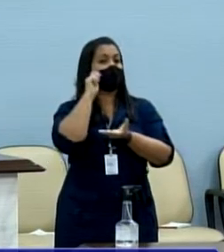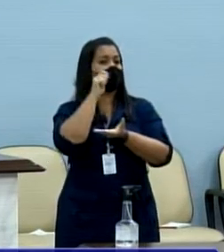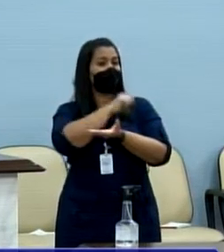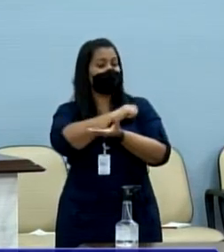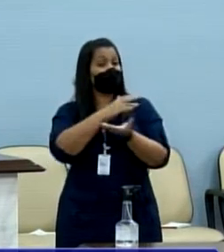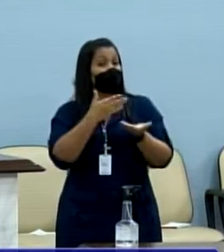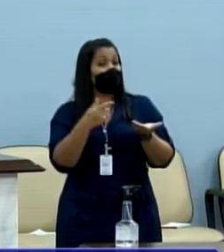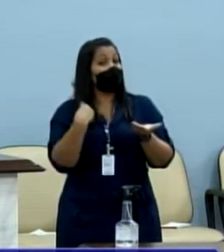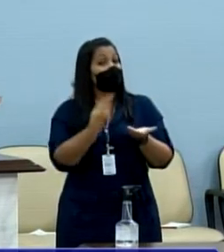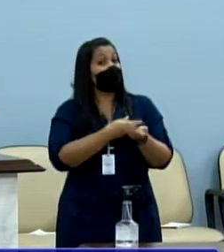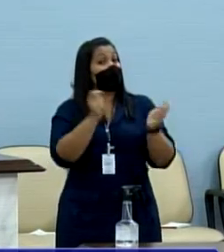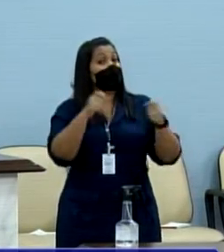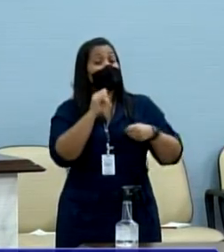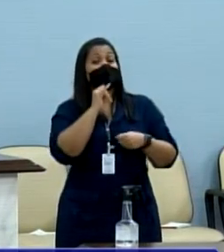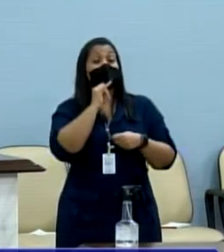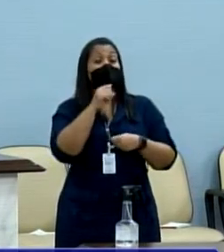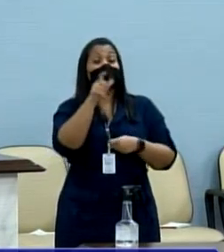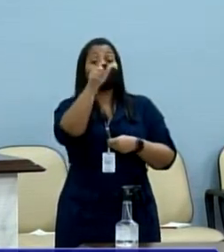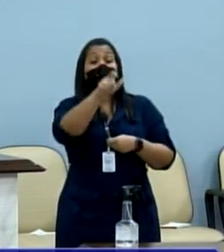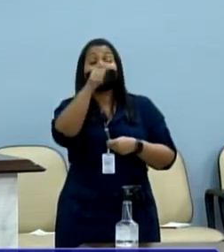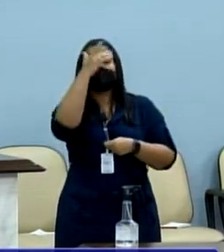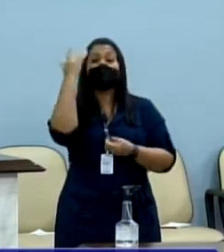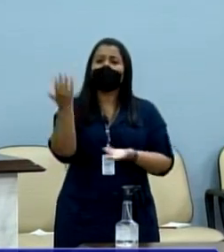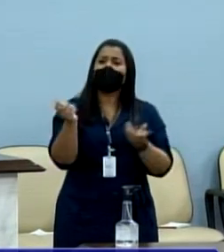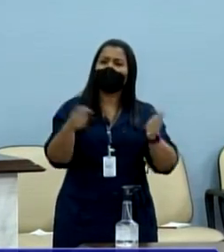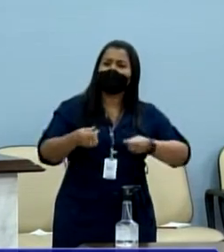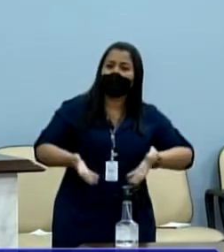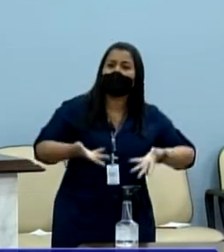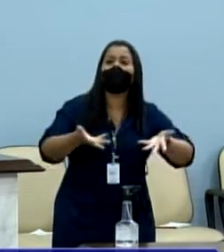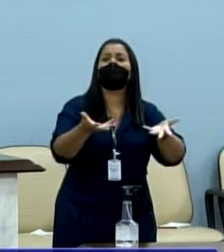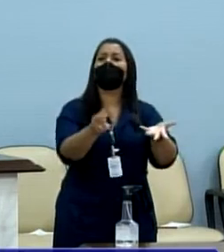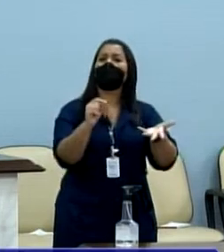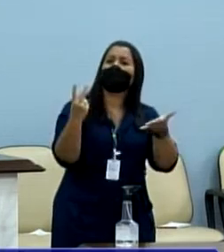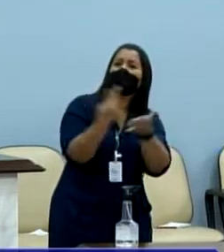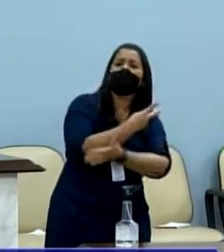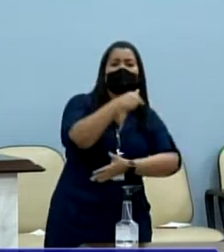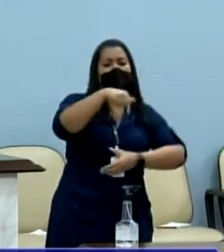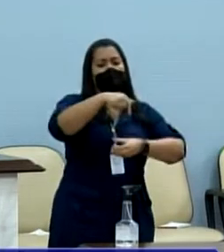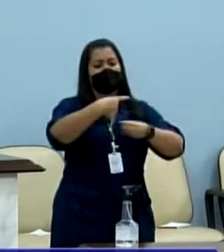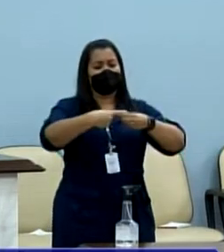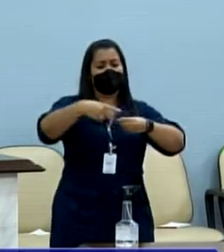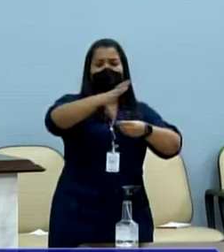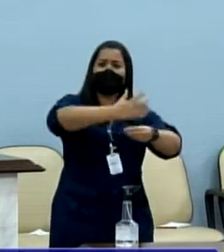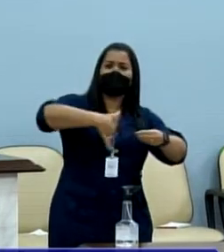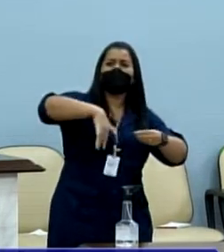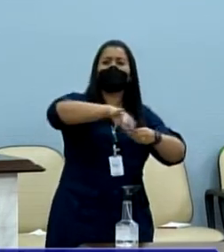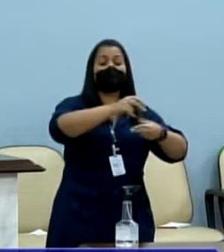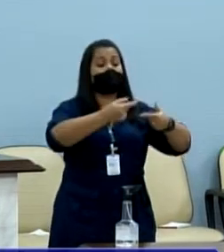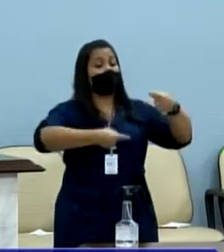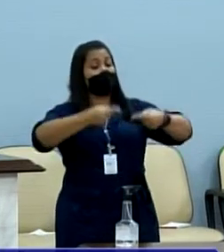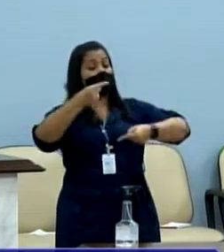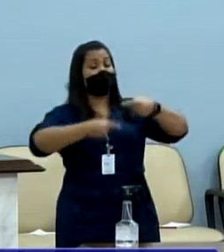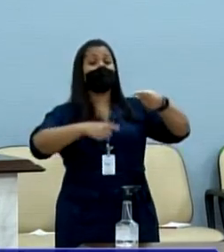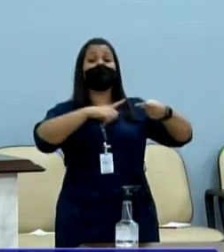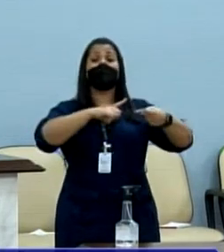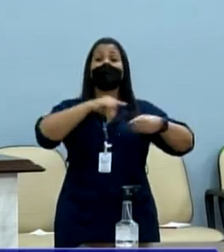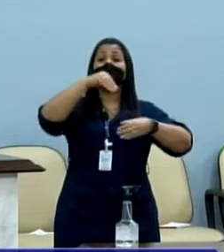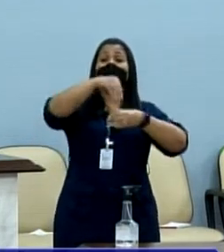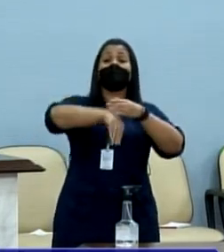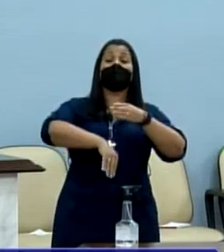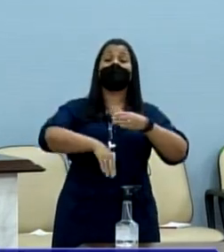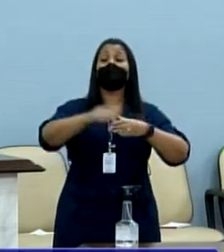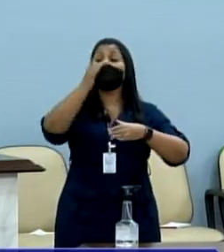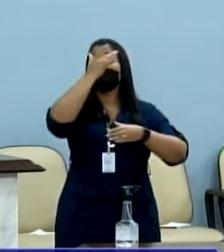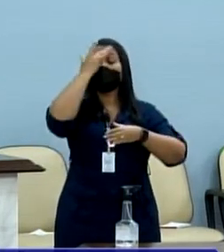isso, a gente consegue dar um pouco de voz para os jovens sobre o que acontece na cidade, sobre as políticas públicas que envolvem o jovem ocorrendo nessa